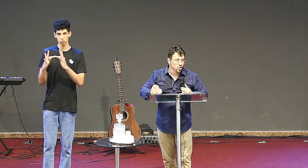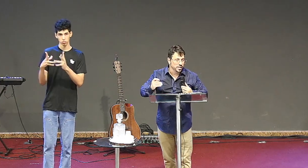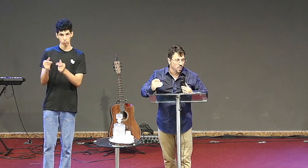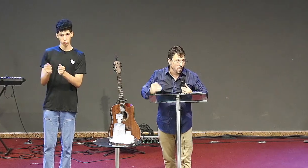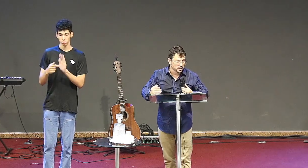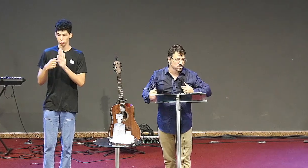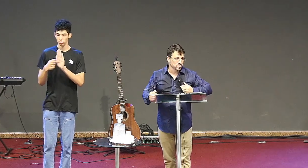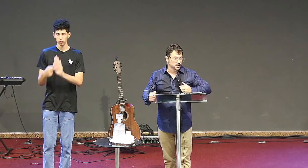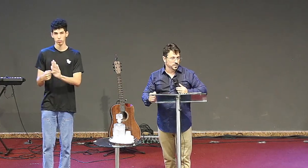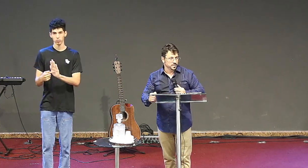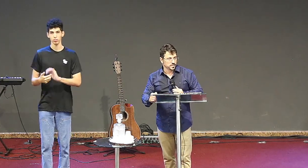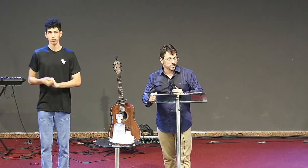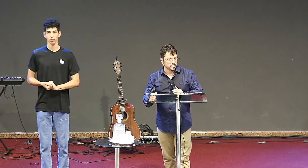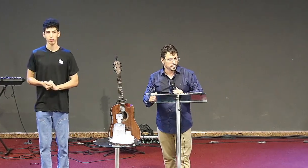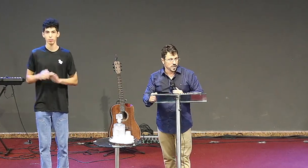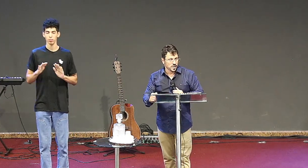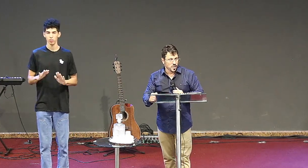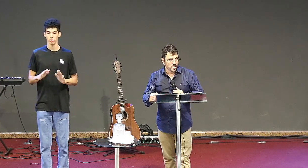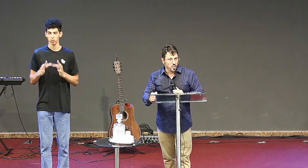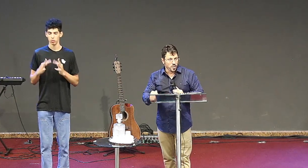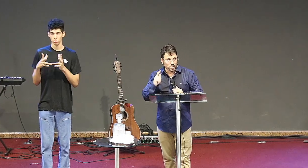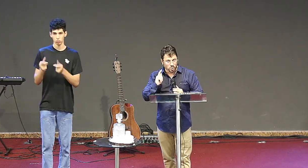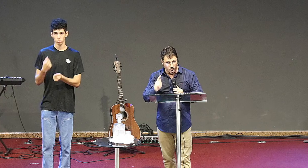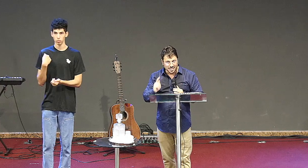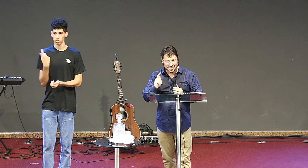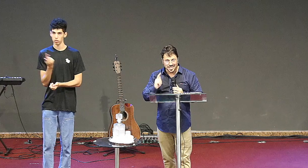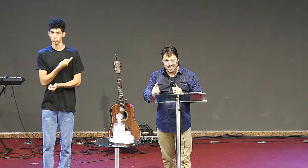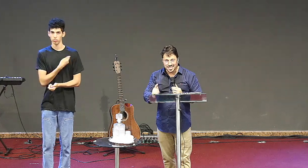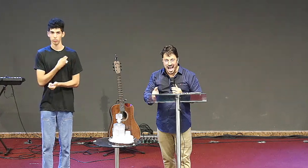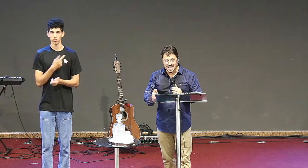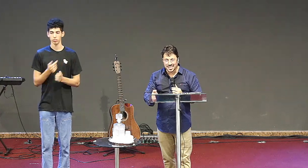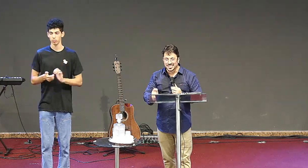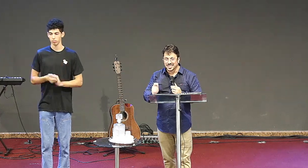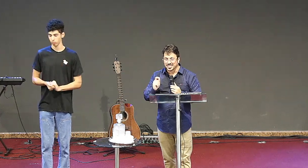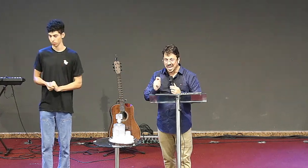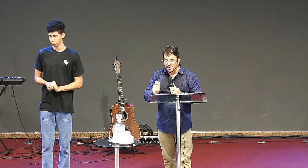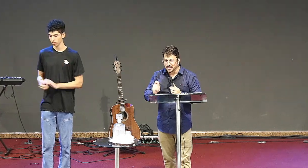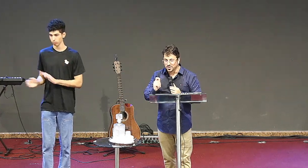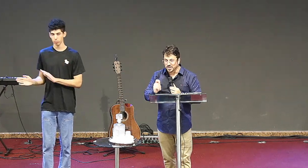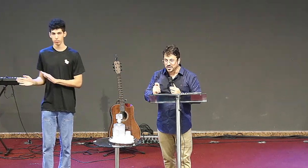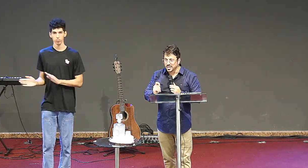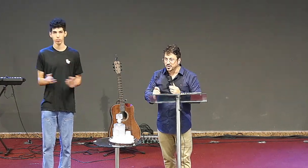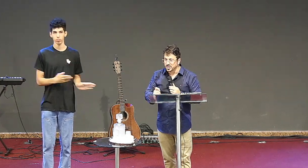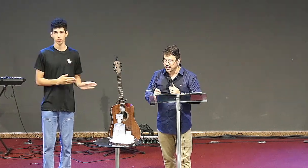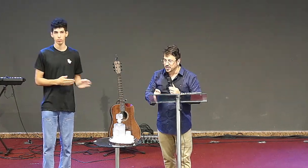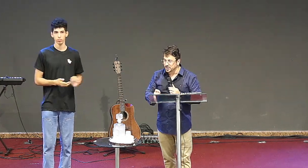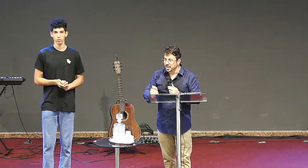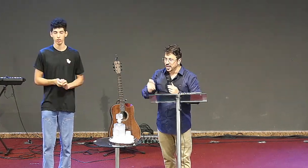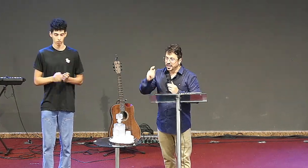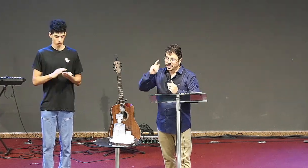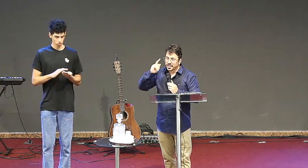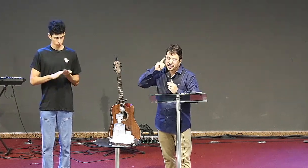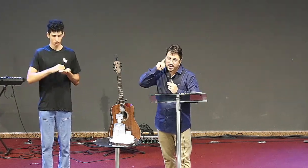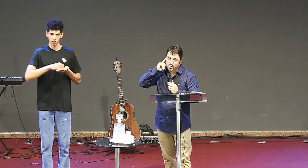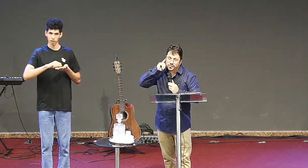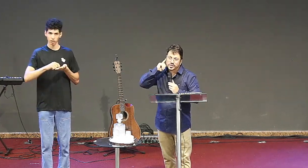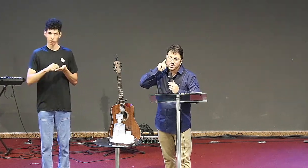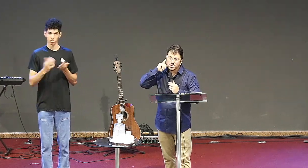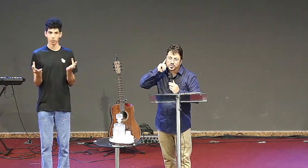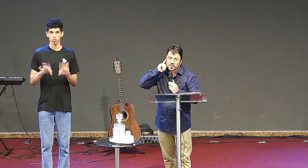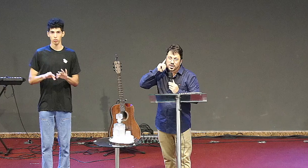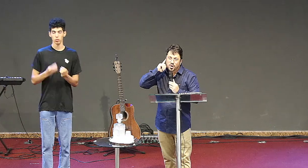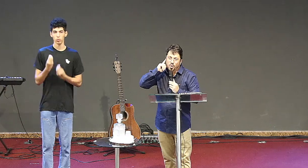sobre nós. Porque todas essas cartas, elas terminam dizendo o seguinte, quem tem